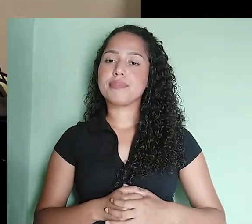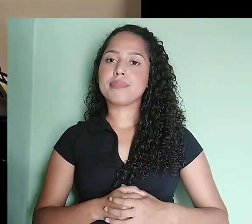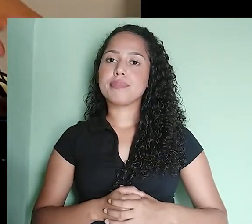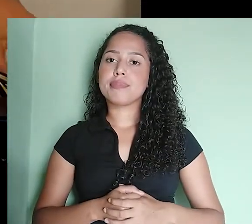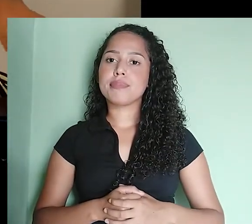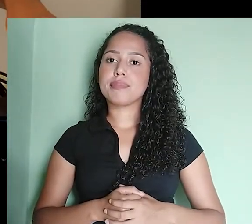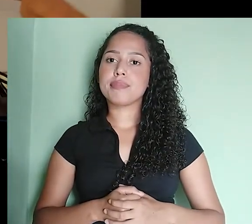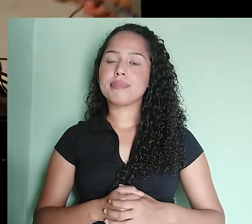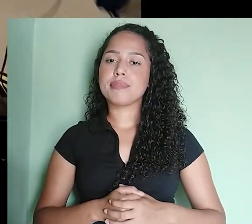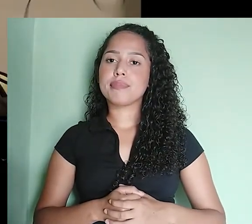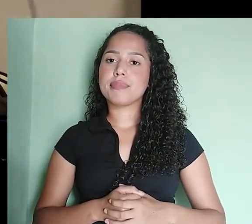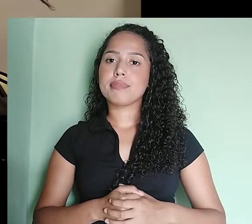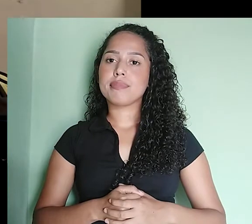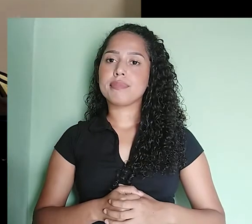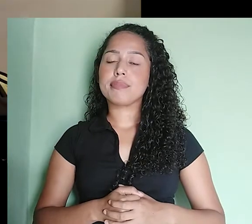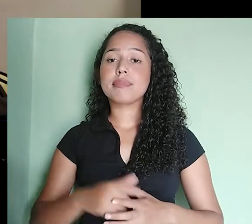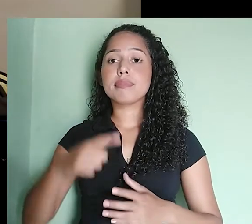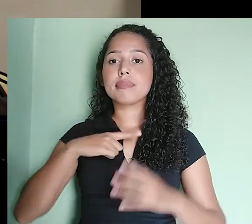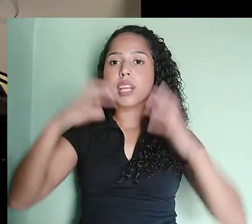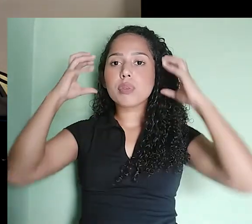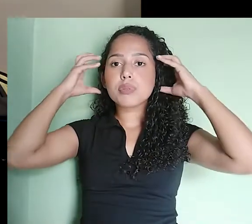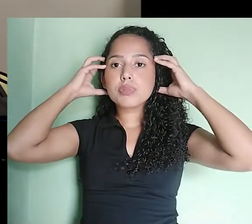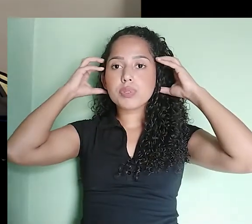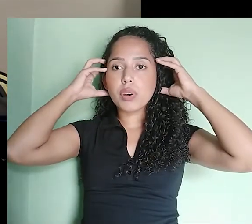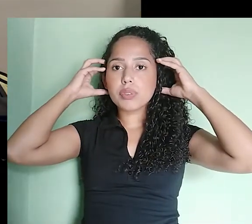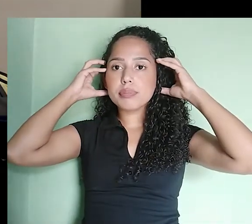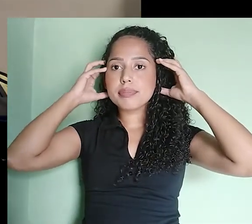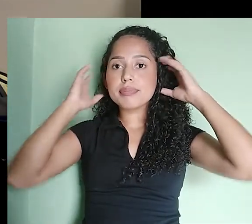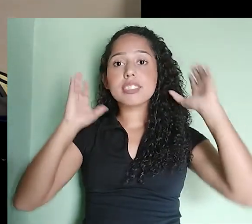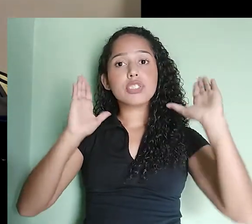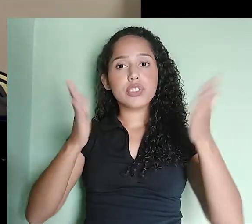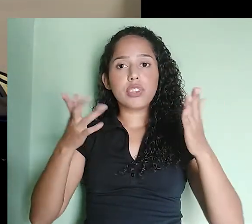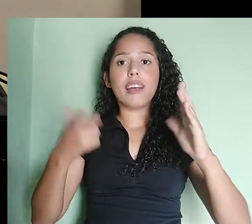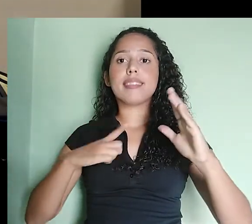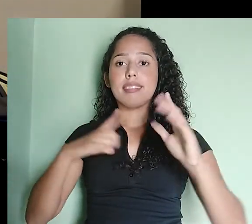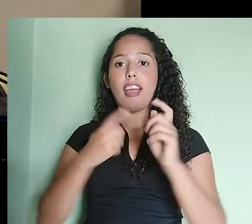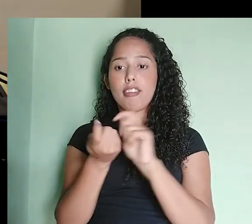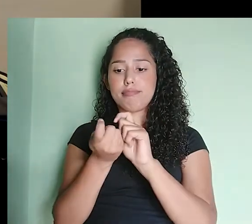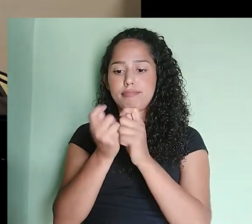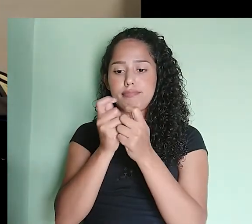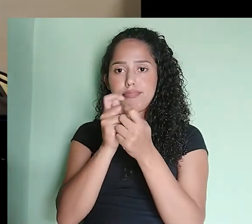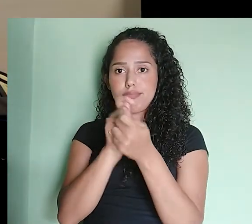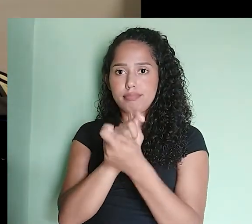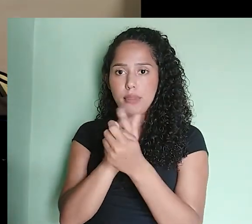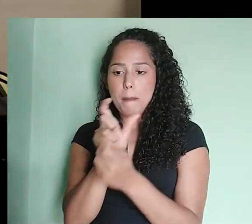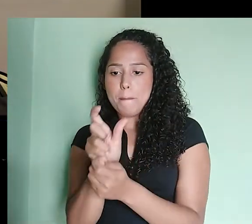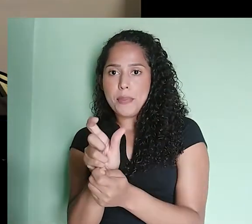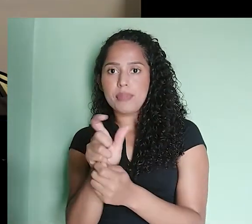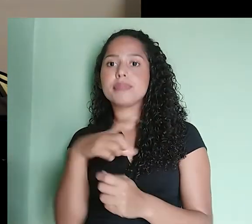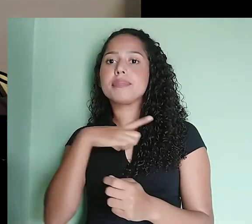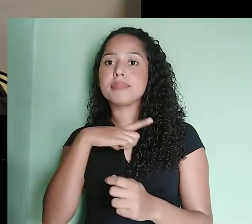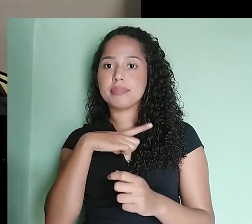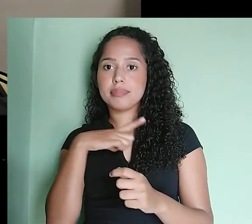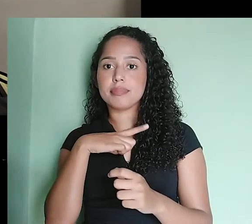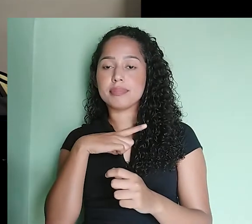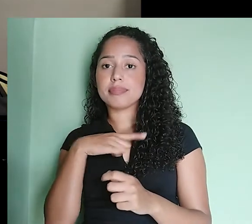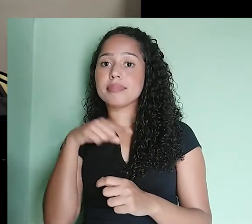Eu tenho aqui um fone de ouvido. Já está com aquele adaptador. E eu irei conectar aqui, na saída de fone.